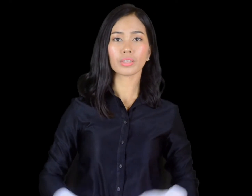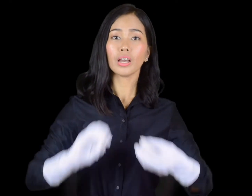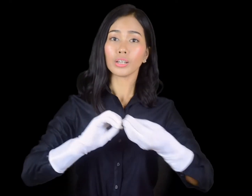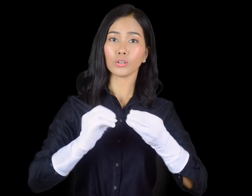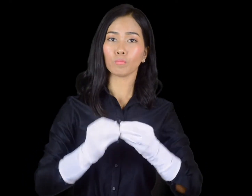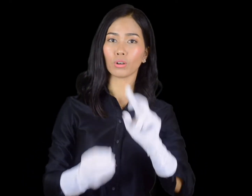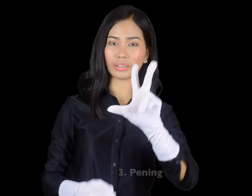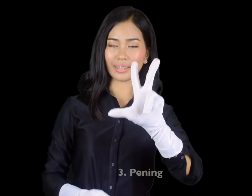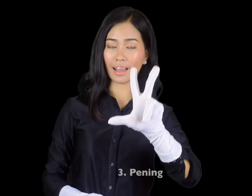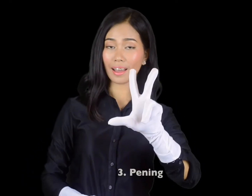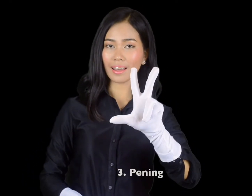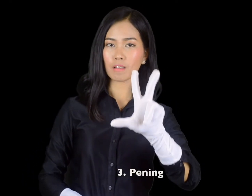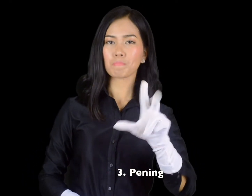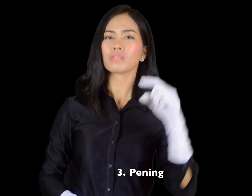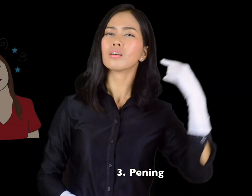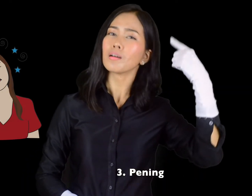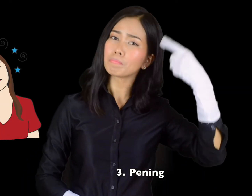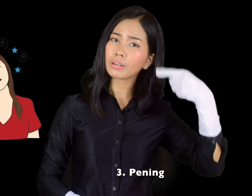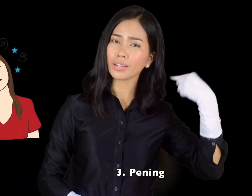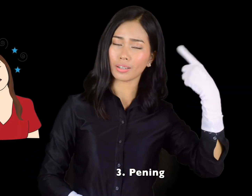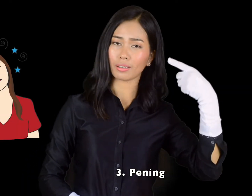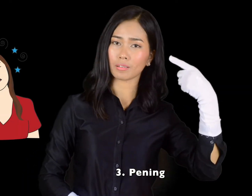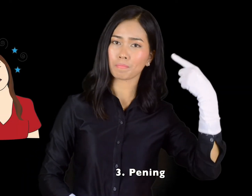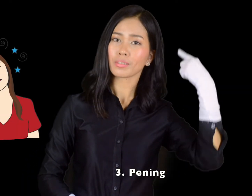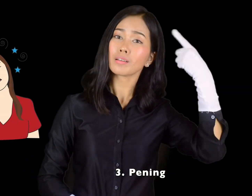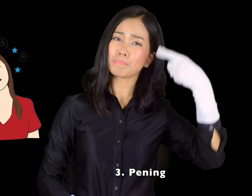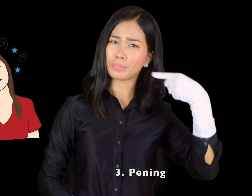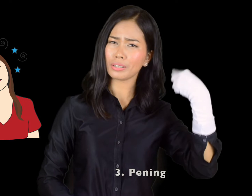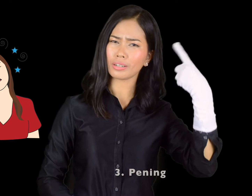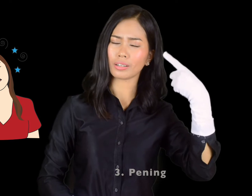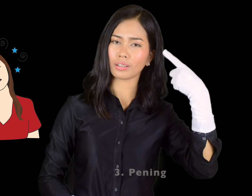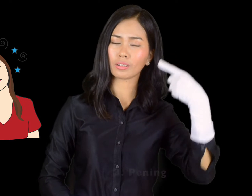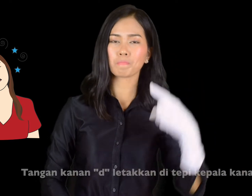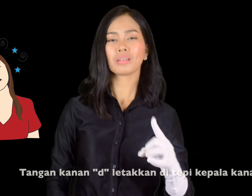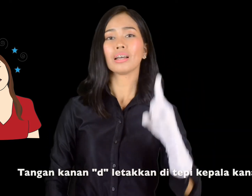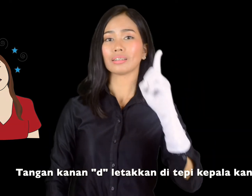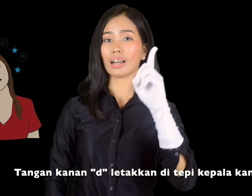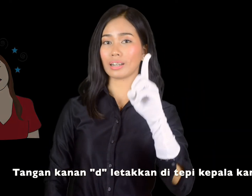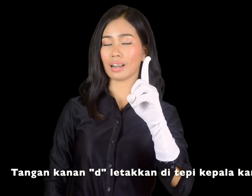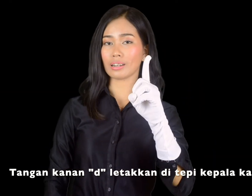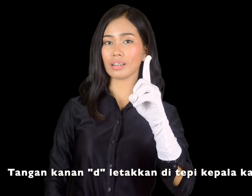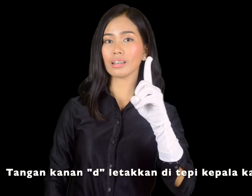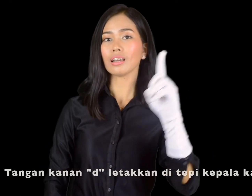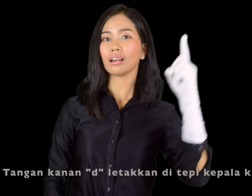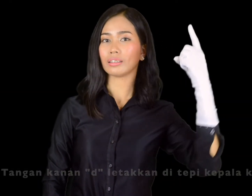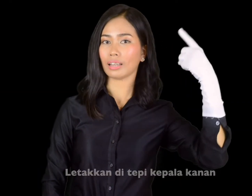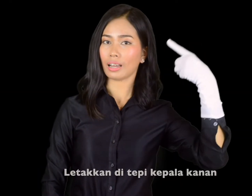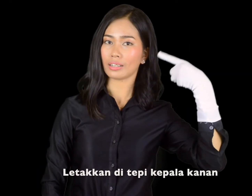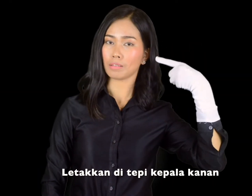Nomor 3, pening. Pening. Tangan kanan di, letakkan di tepi